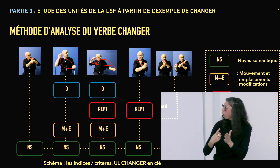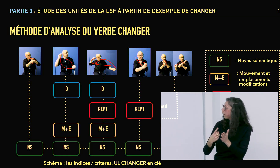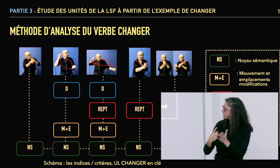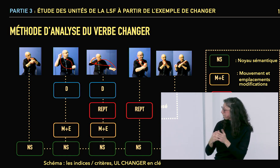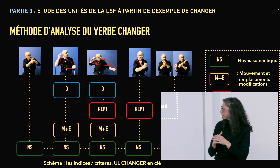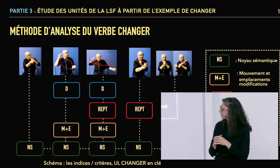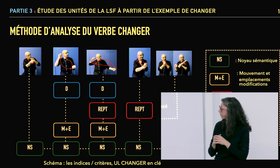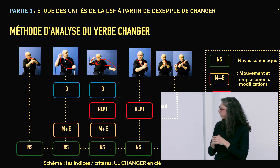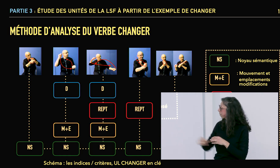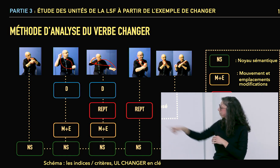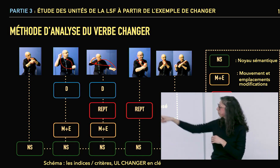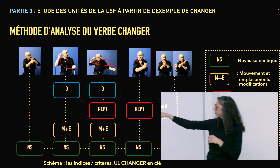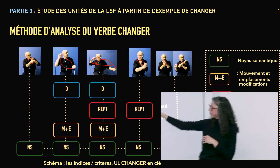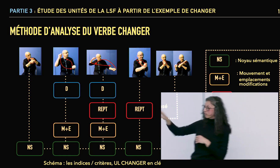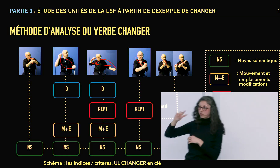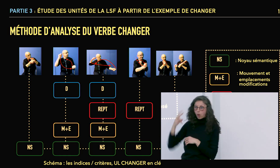rouge, vous avez les répétitions.